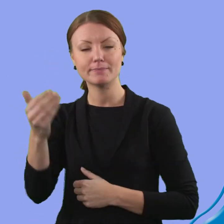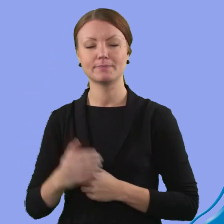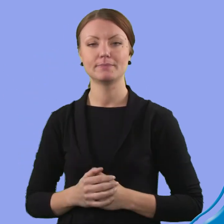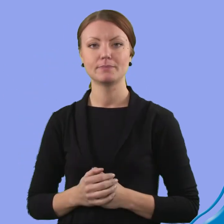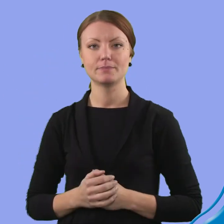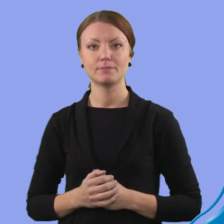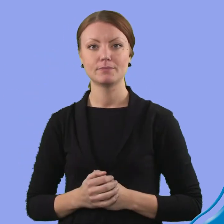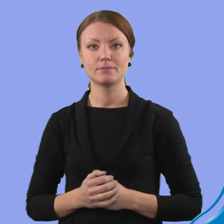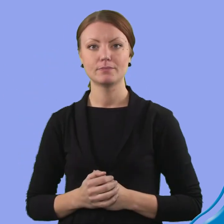bättre stad att bo i.